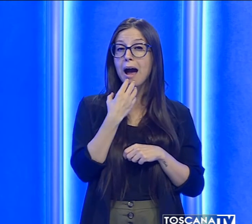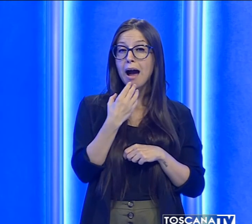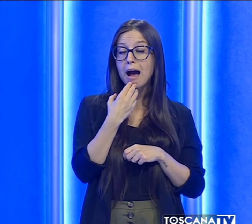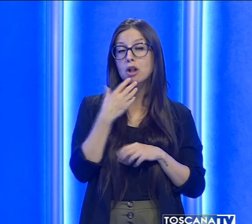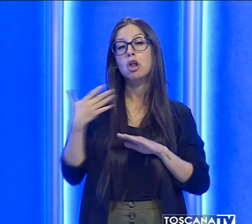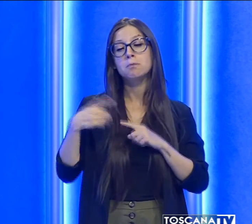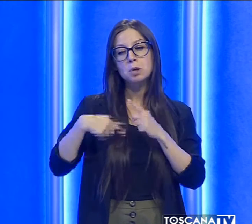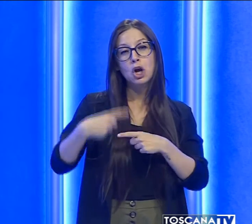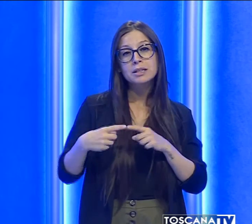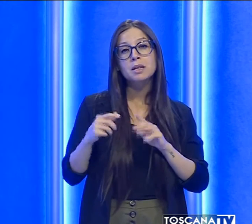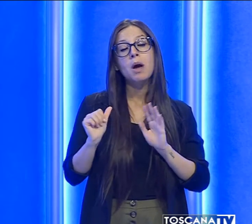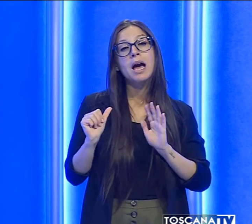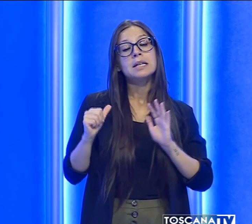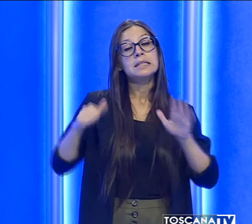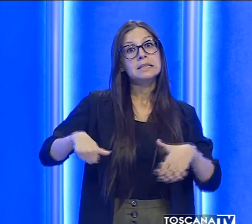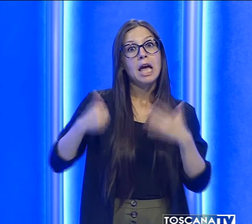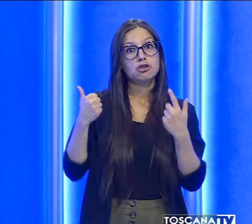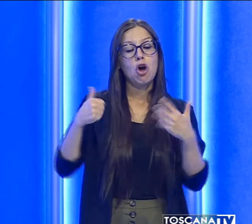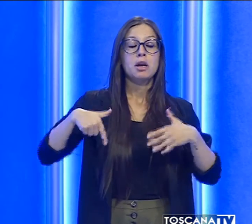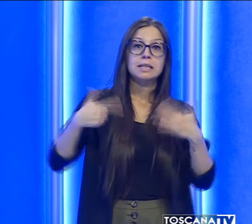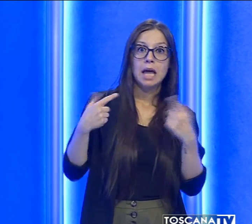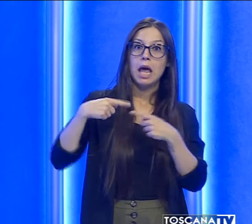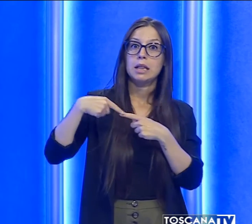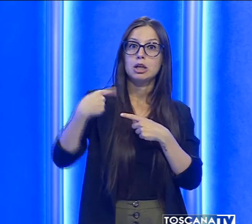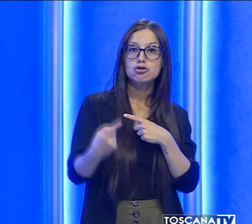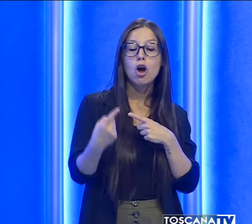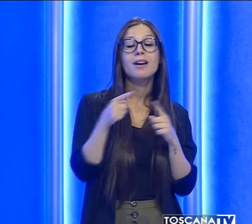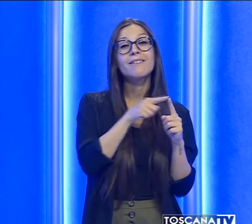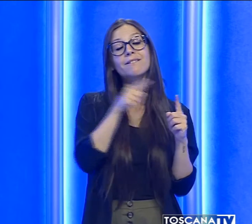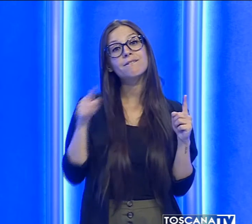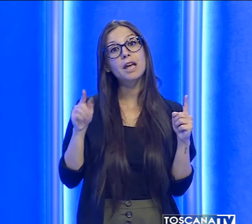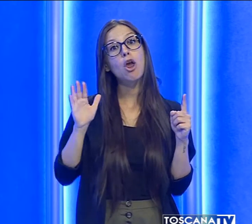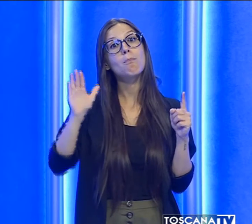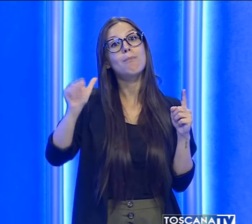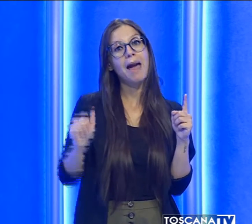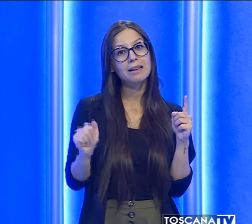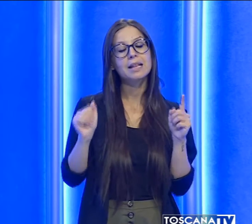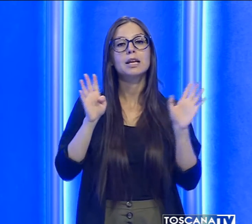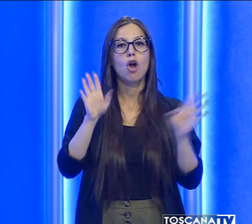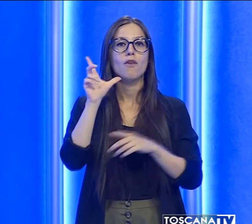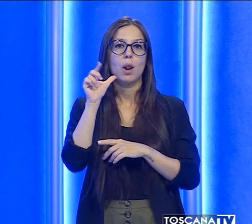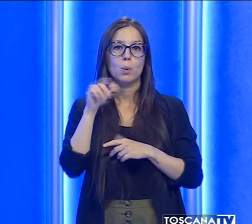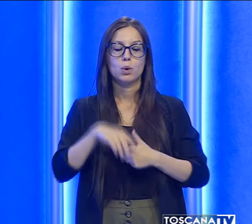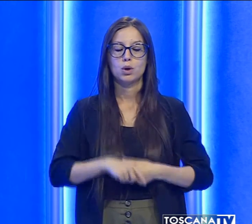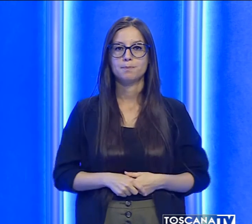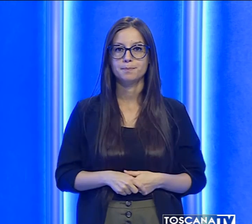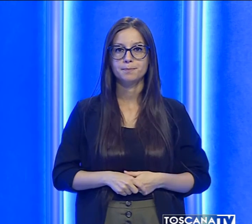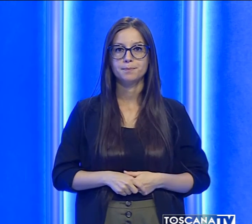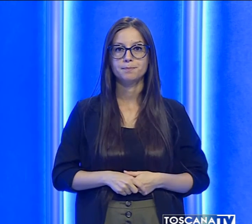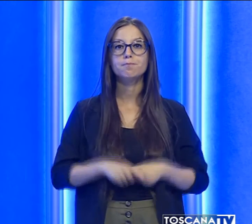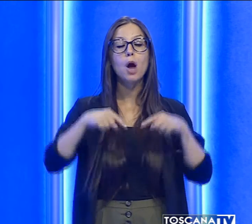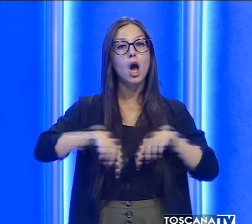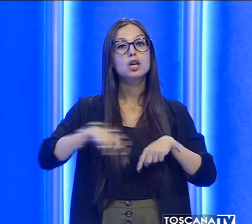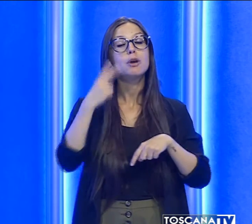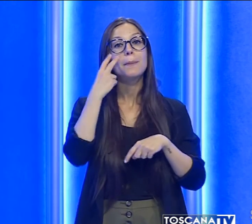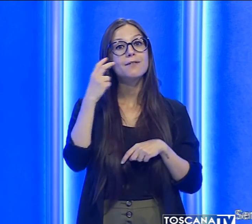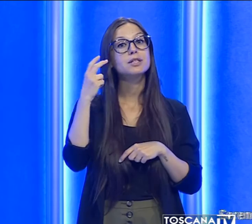-7 giorni e si concluderà intorno a martedì 9 luglio. E ora le